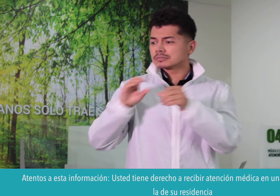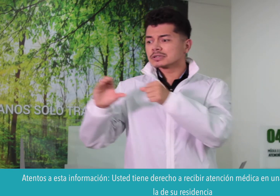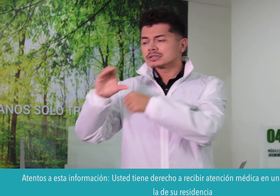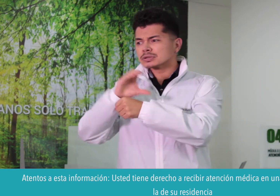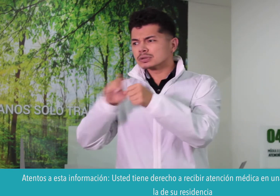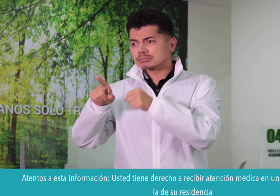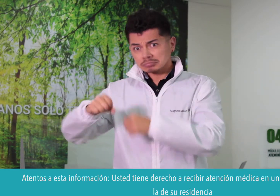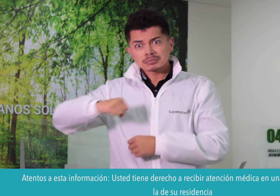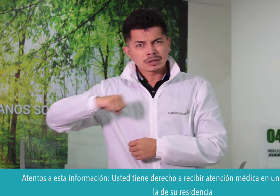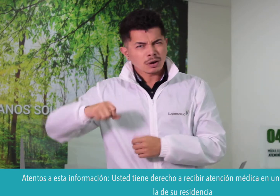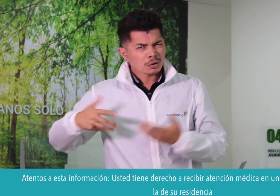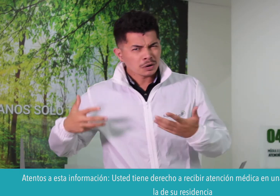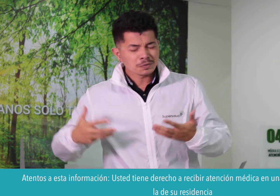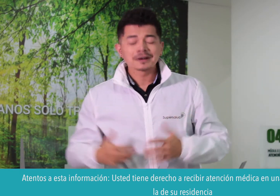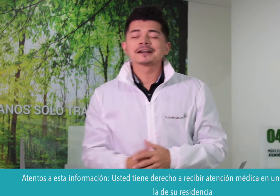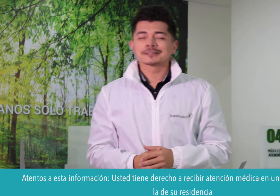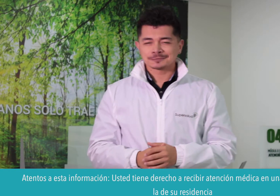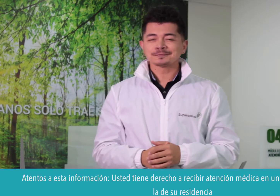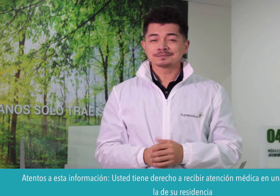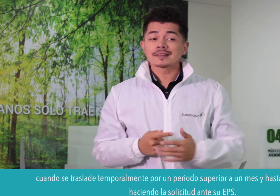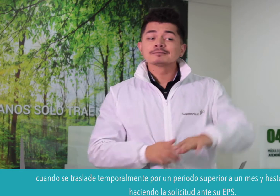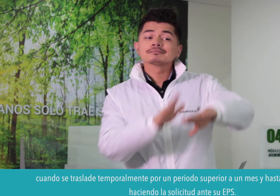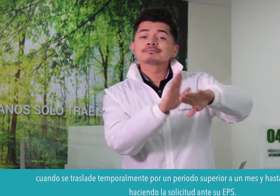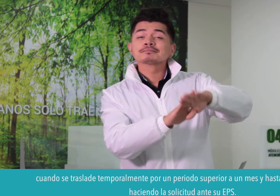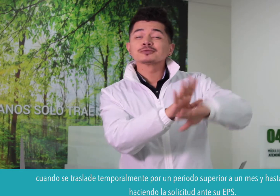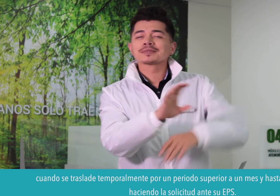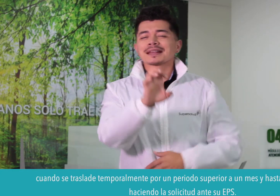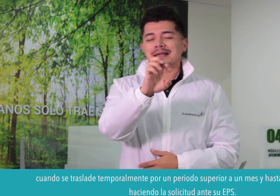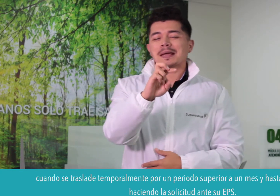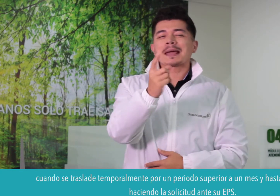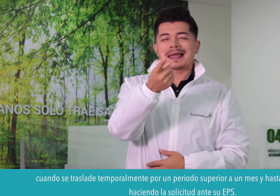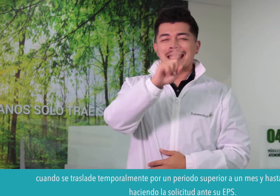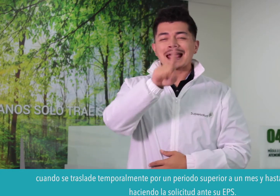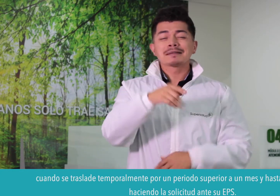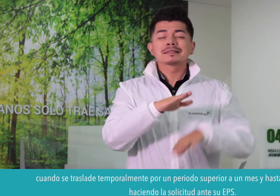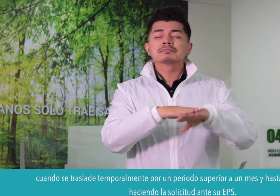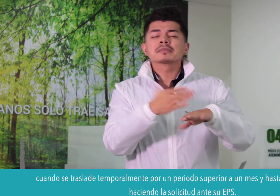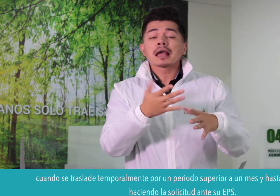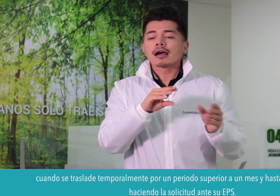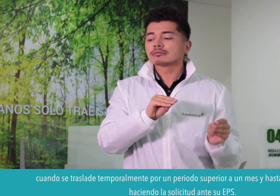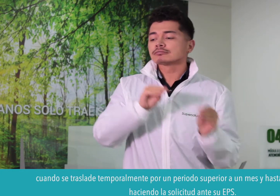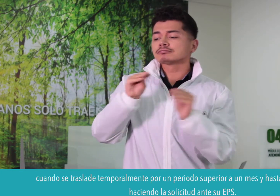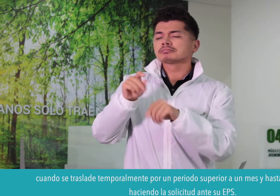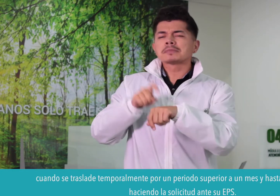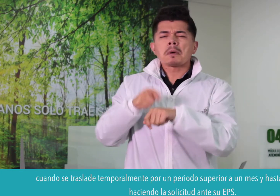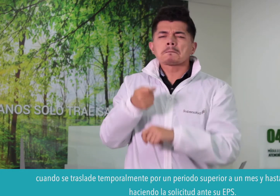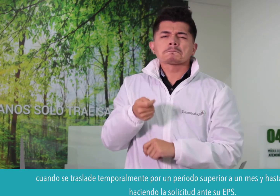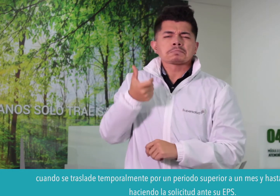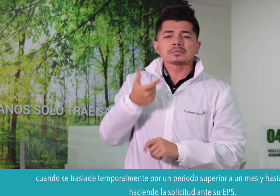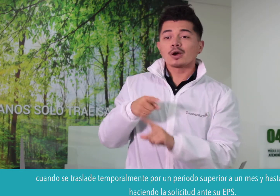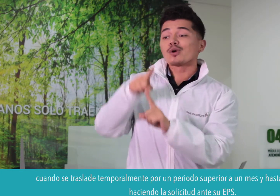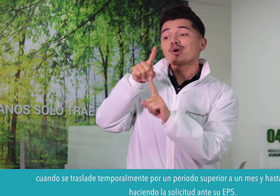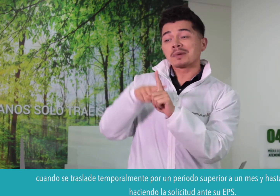residencia cuando se traslade temporalmente por un periodo superior a un mes y hasta por 12 meses